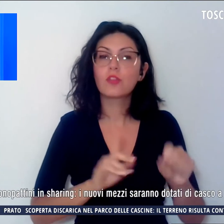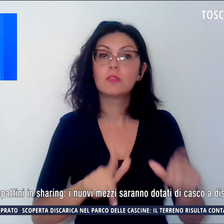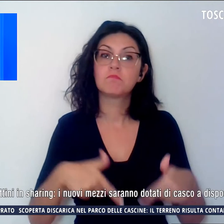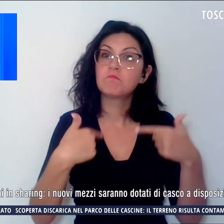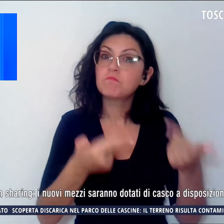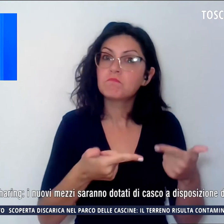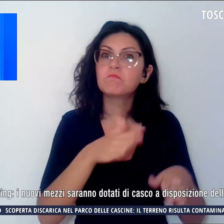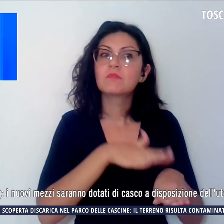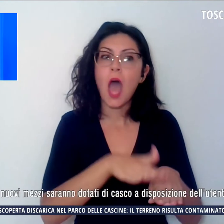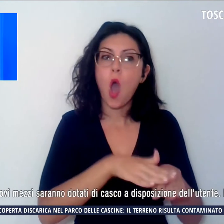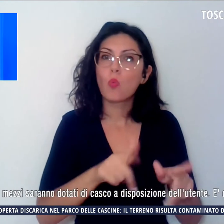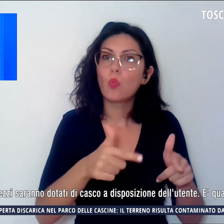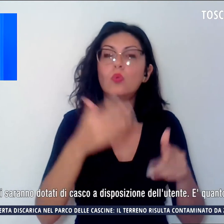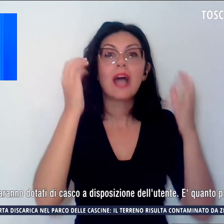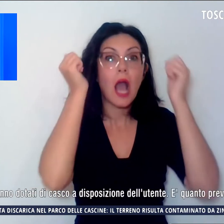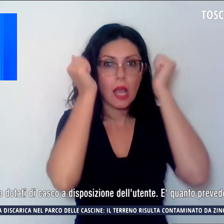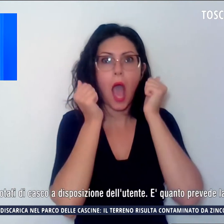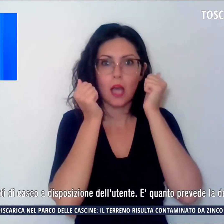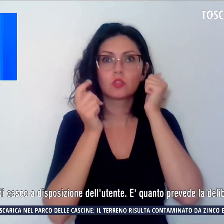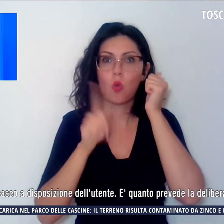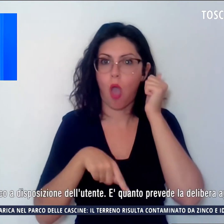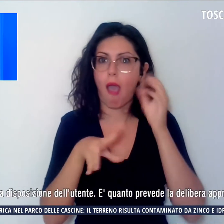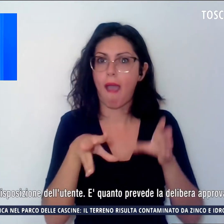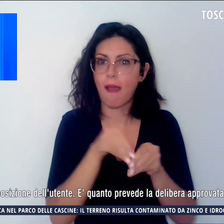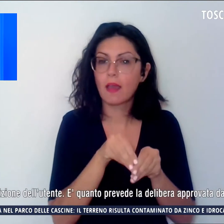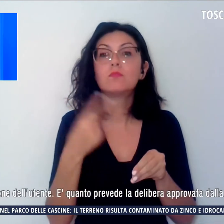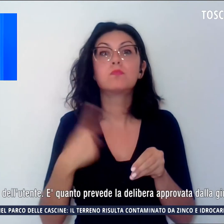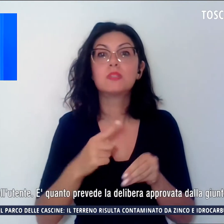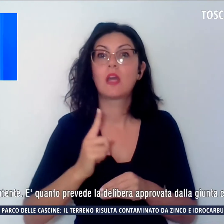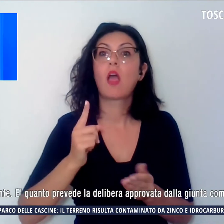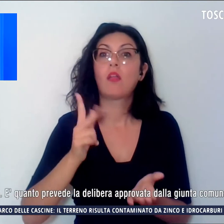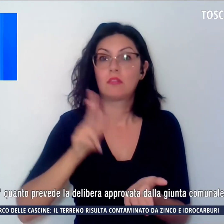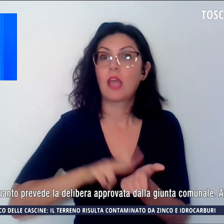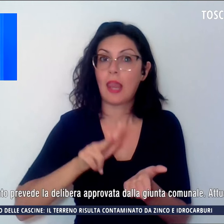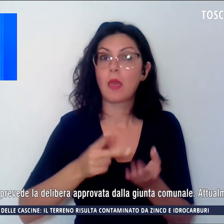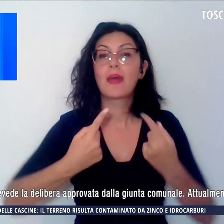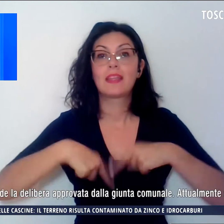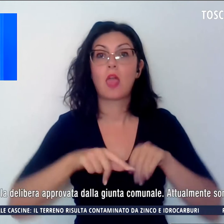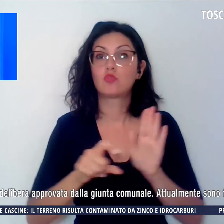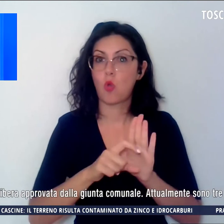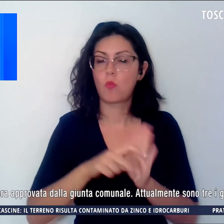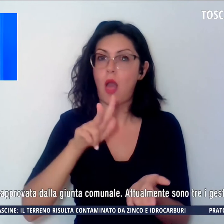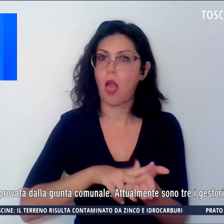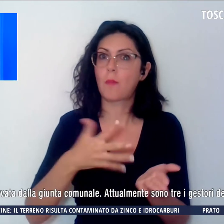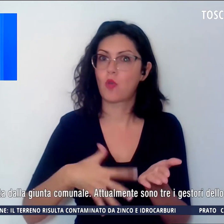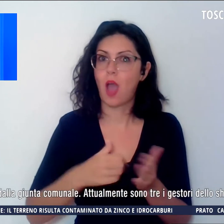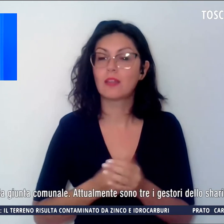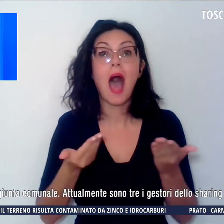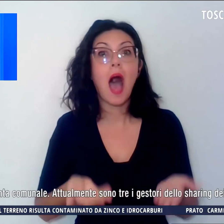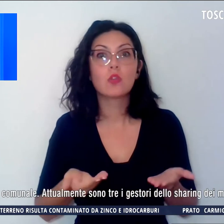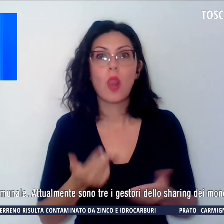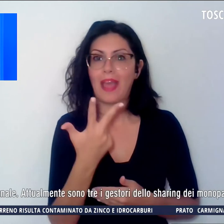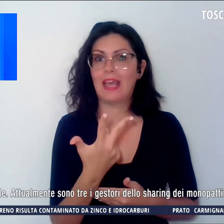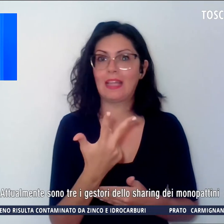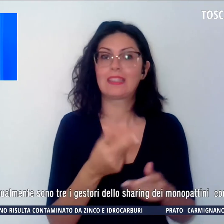dell'utente. E quanto prevede la delibera approvata dalla Giunta Comunale? Attualmente sono tre i gestori dello